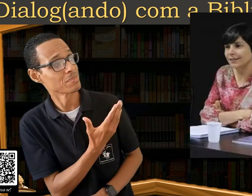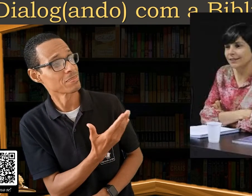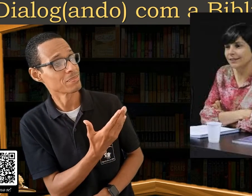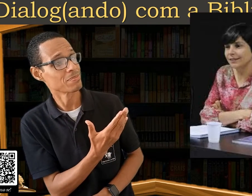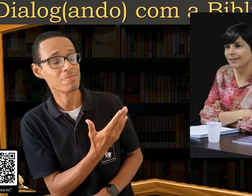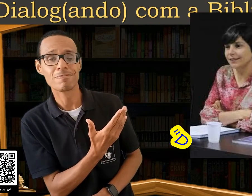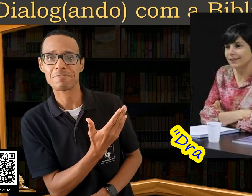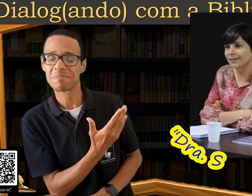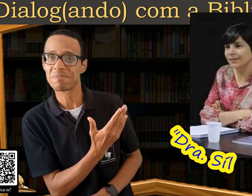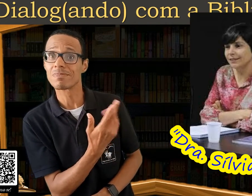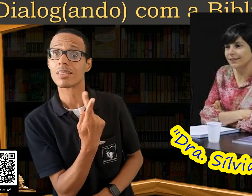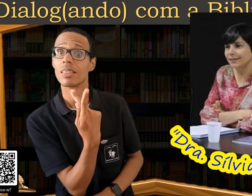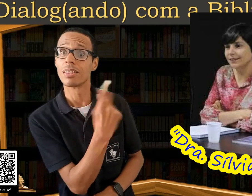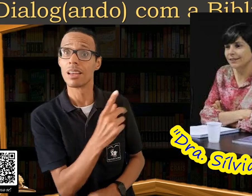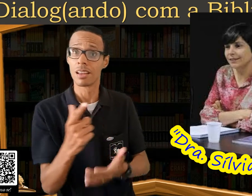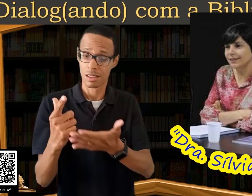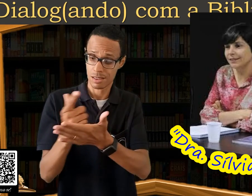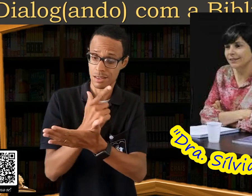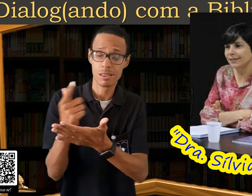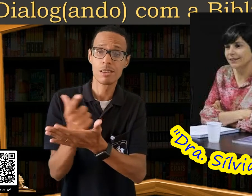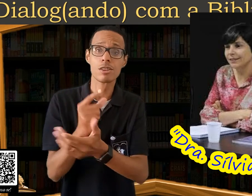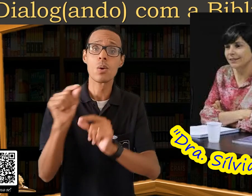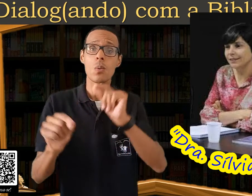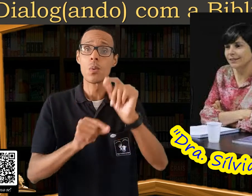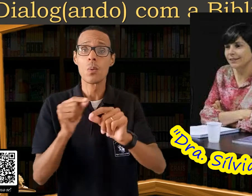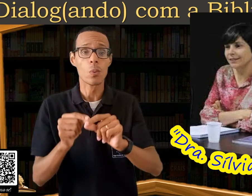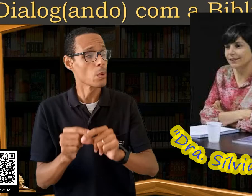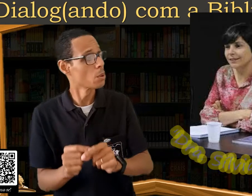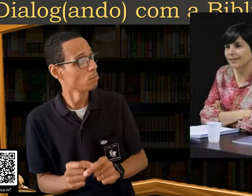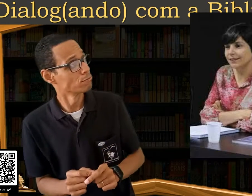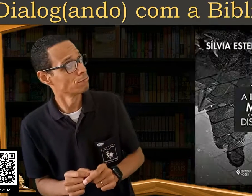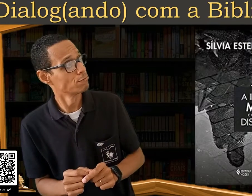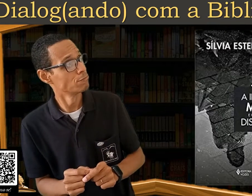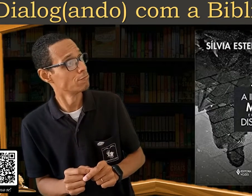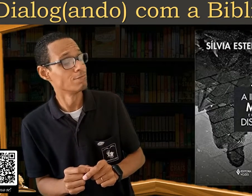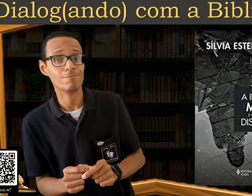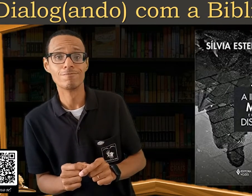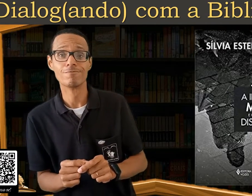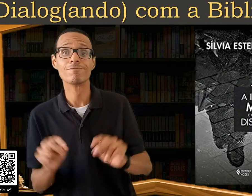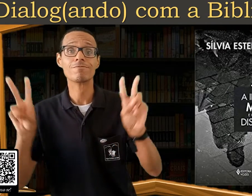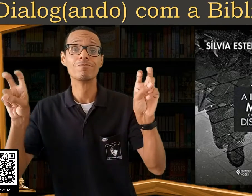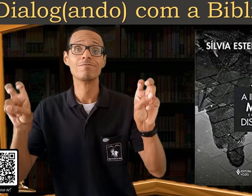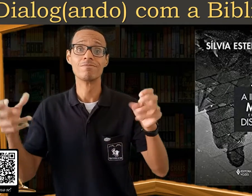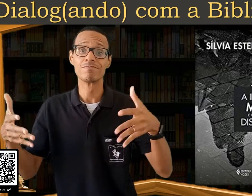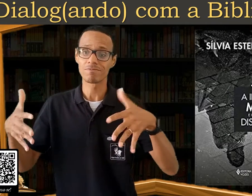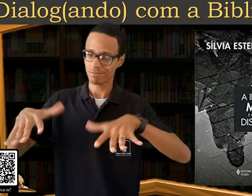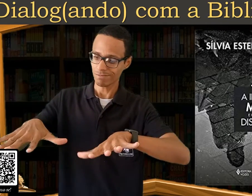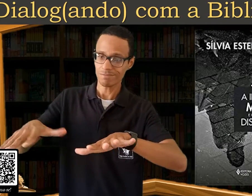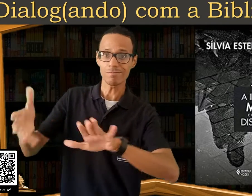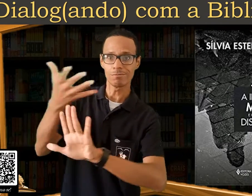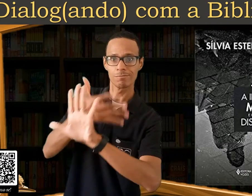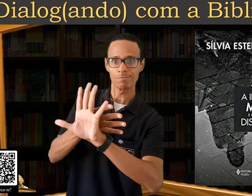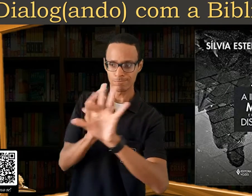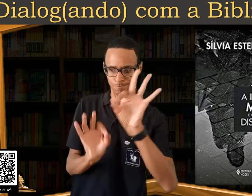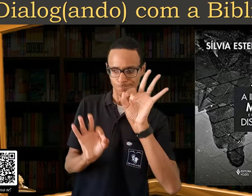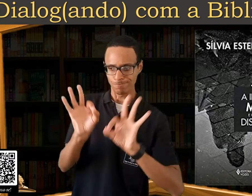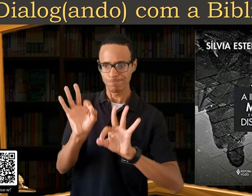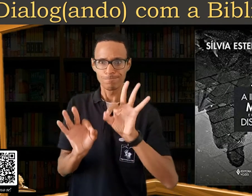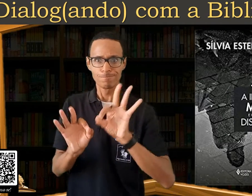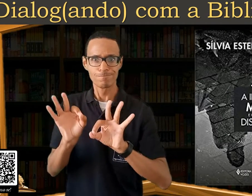doutora Silvia Iserohu. O assunto abordado foi o tema do livro, A Inclusão